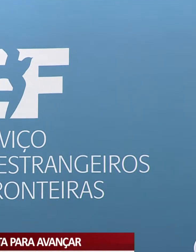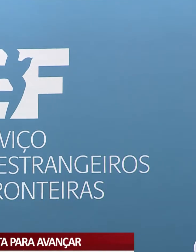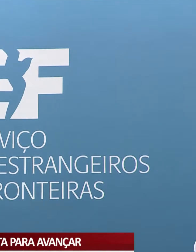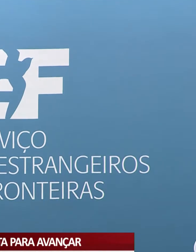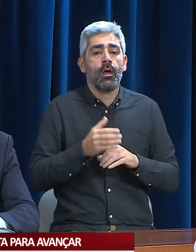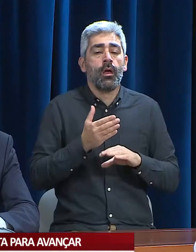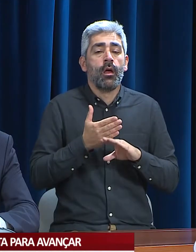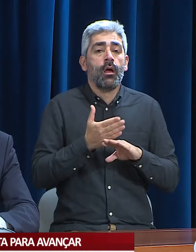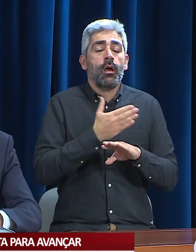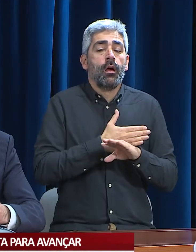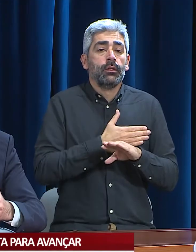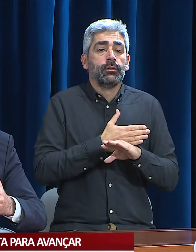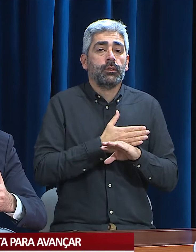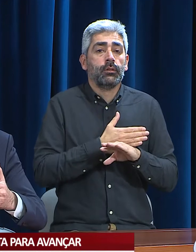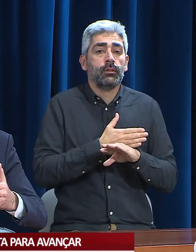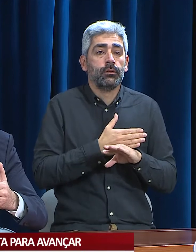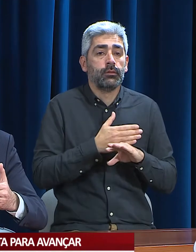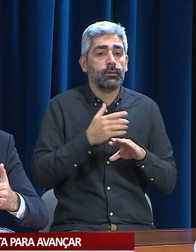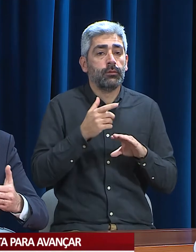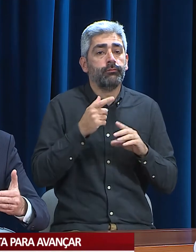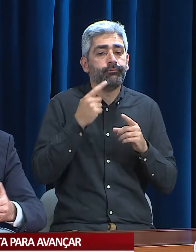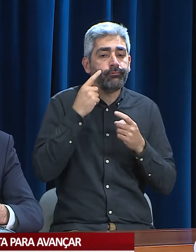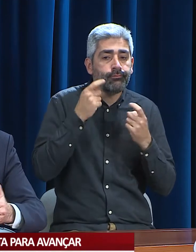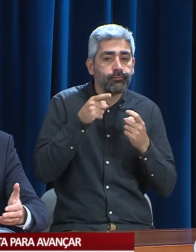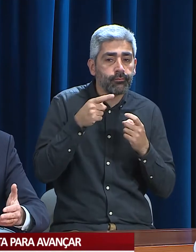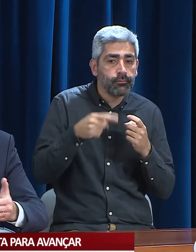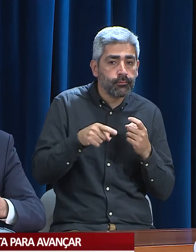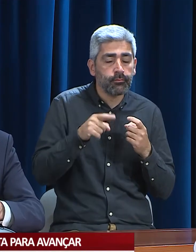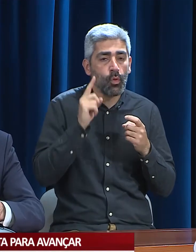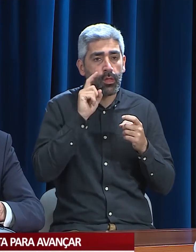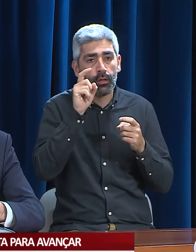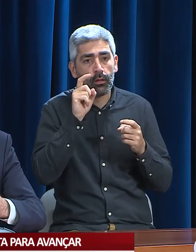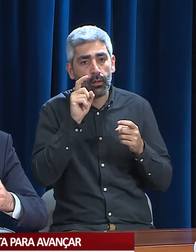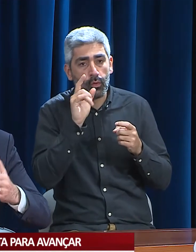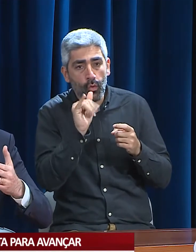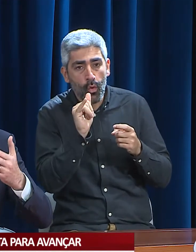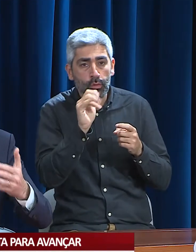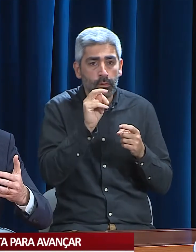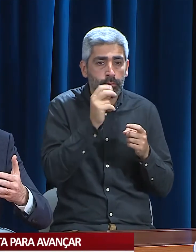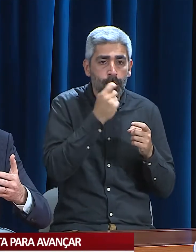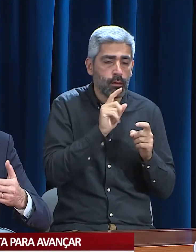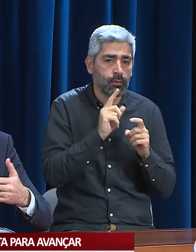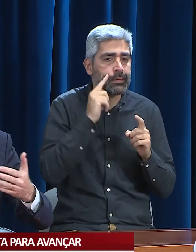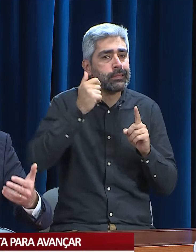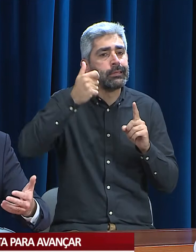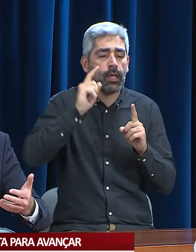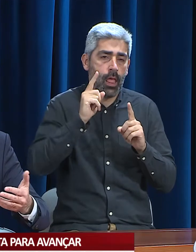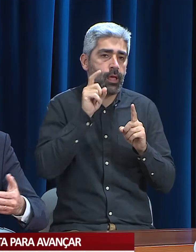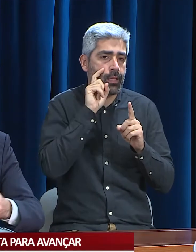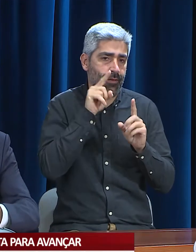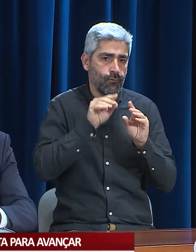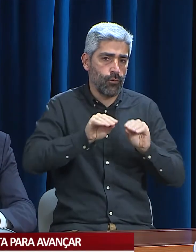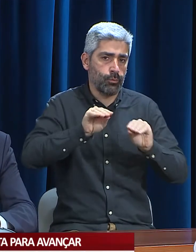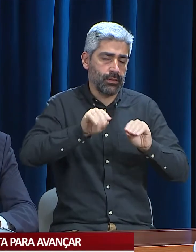aeroportuárias. Antes de procurarmos verificar se é o dia 12 ou se é o dia 13 de maio, o importante é mesmo garantir que a